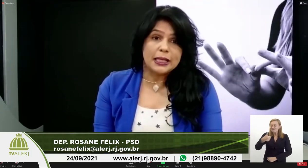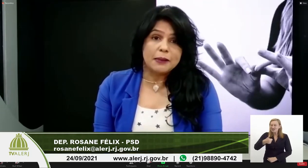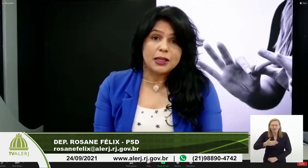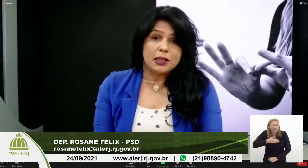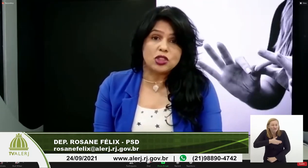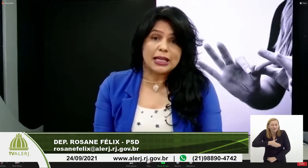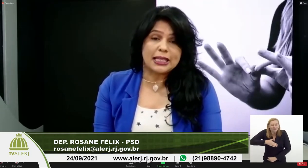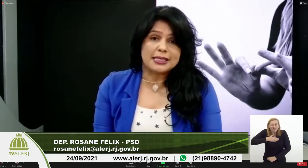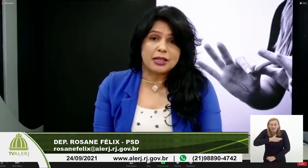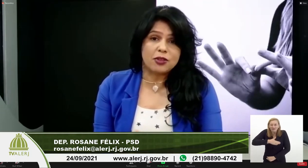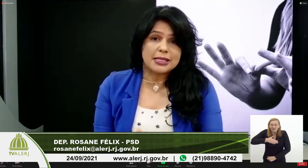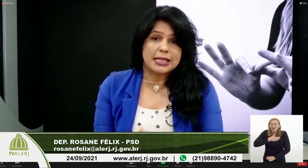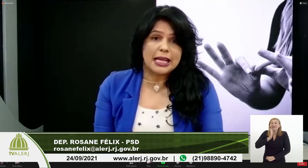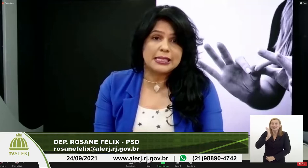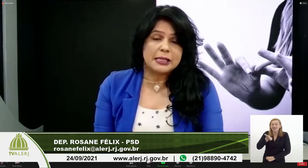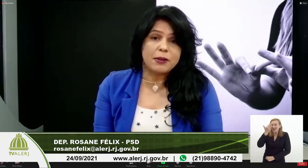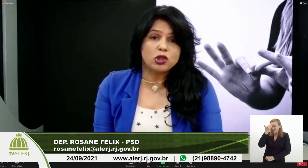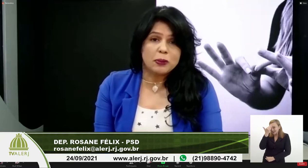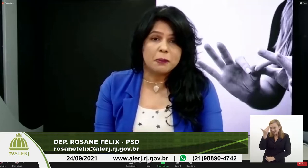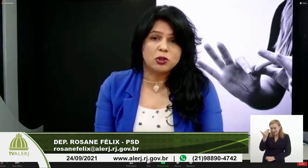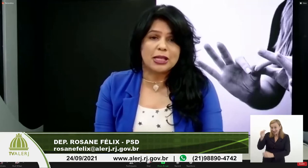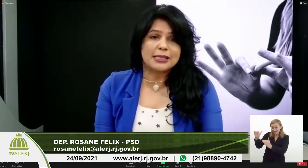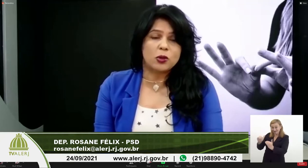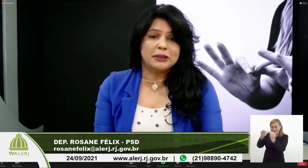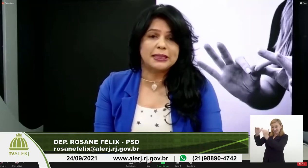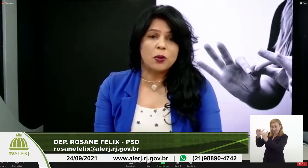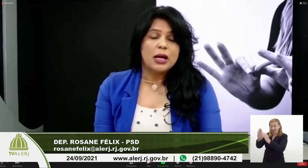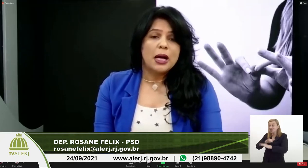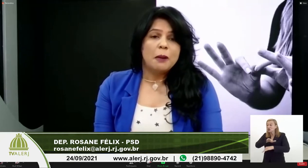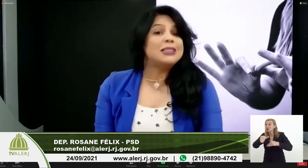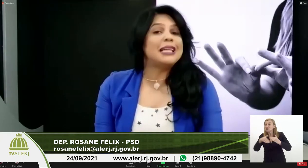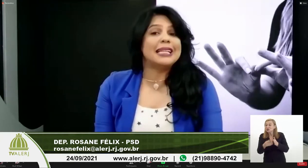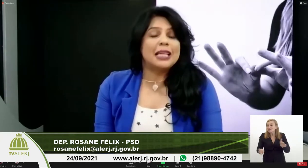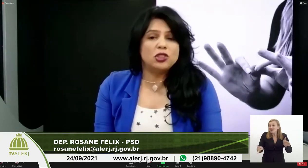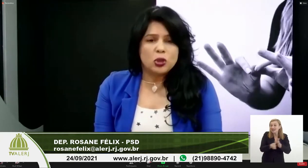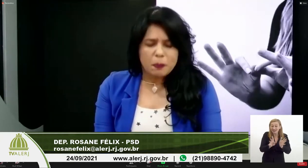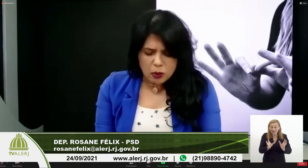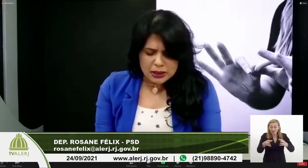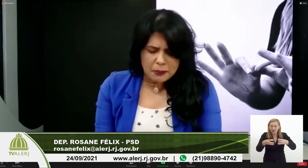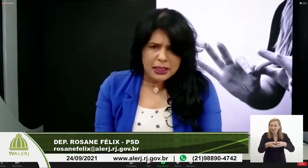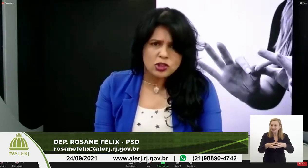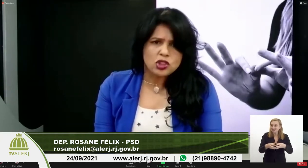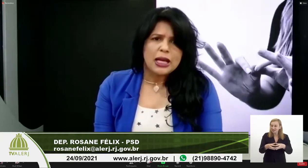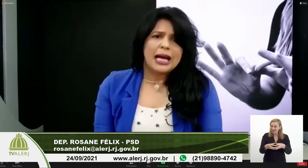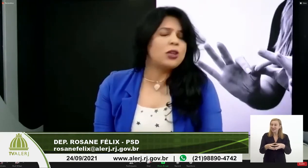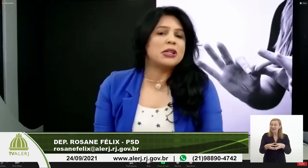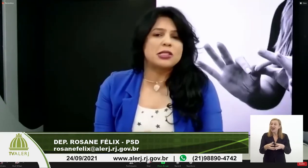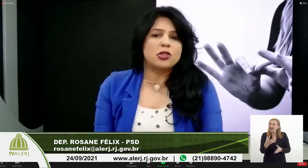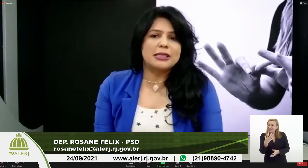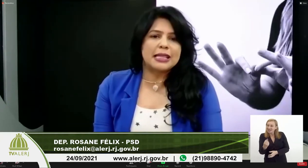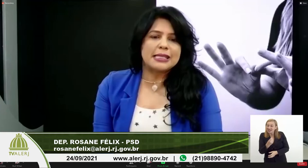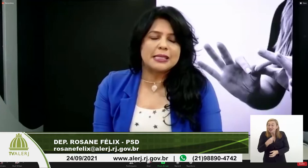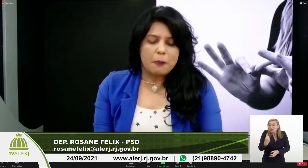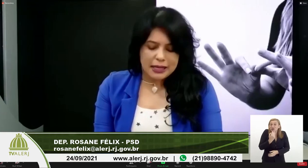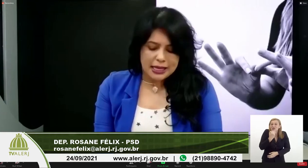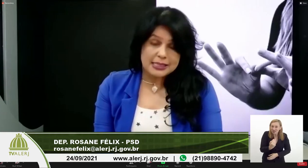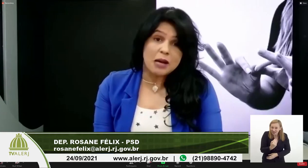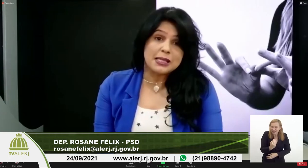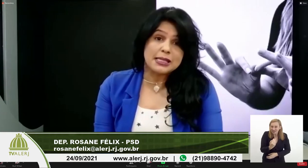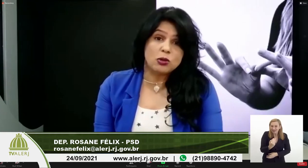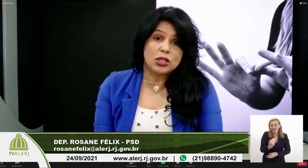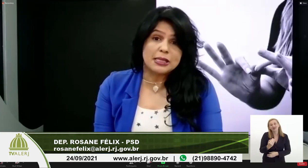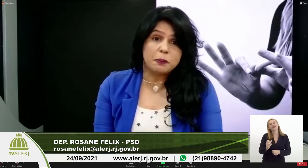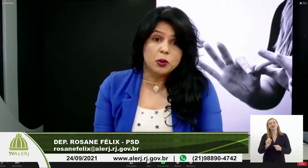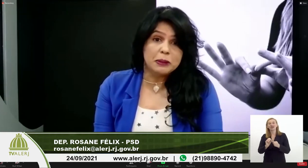gostaria de agradecer a vossa silência e aos membros dessa comissão por terem atendido prontamente a nossa solicitação para